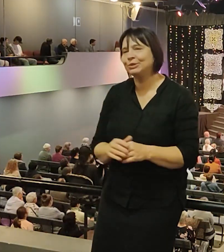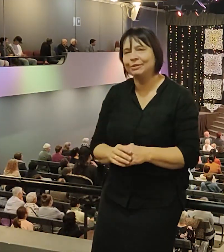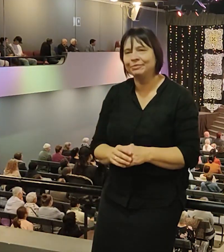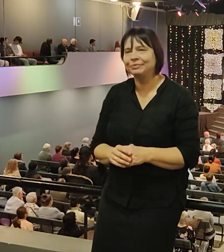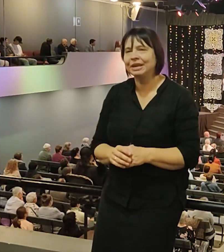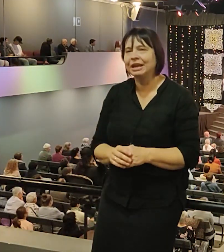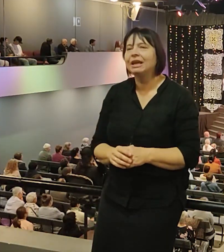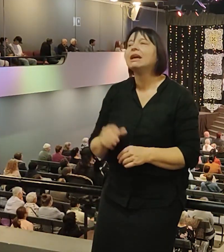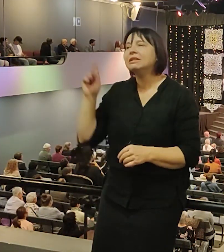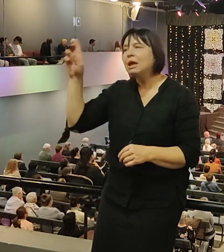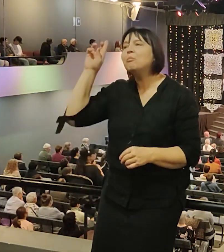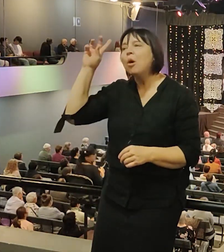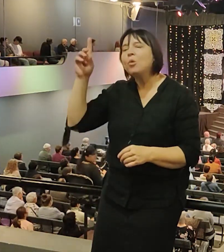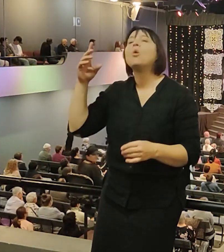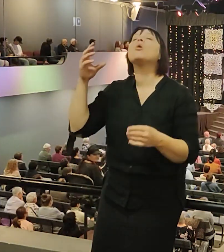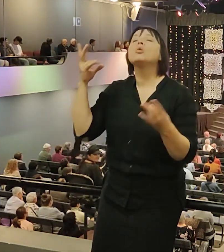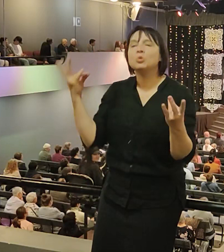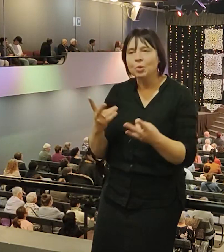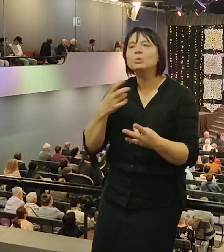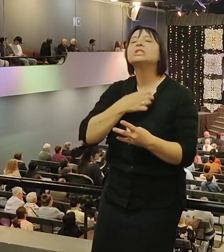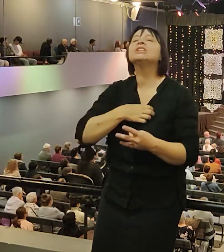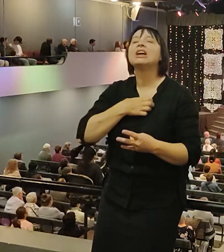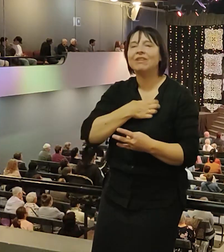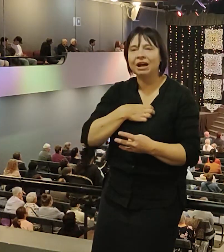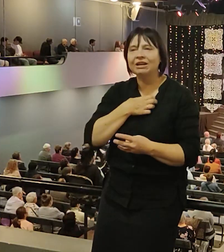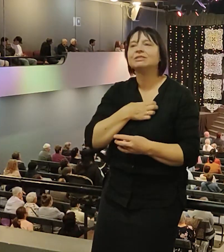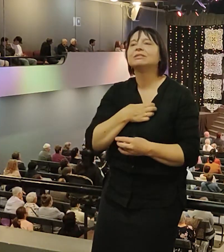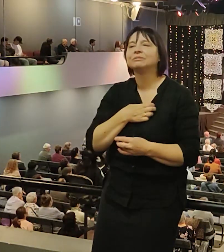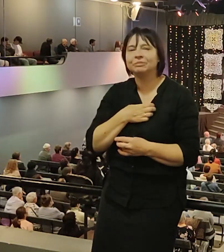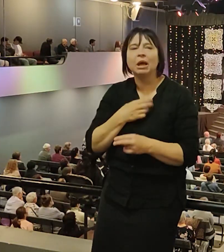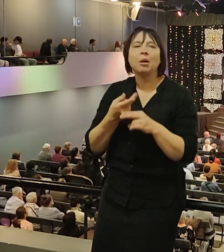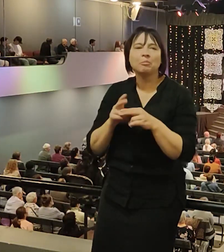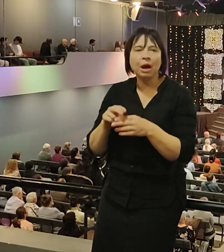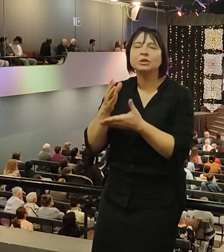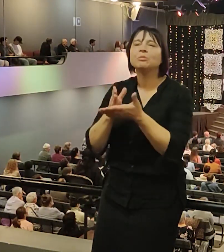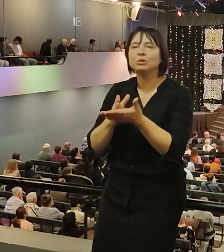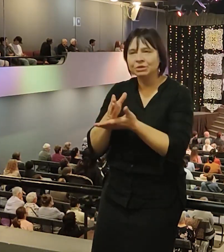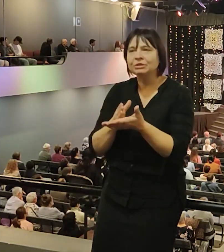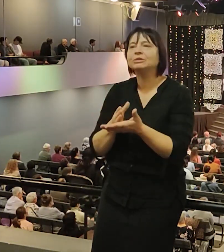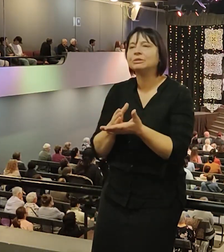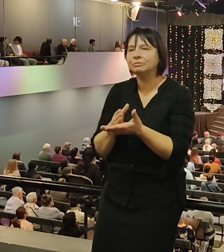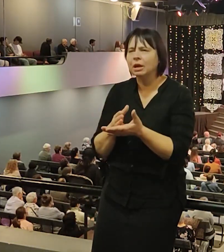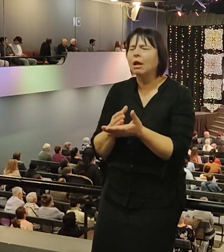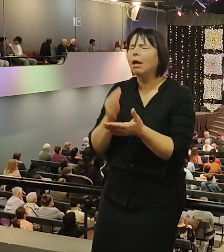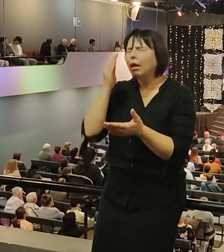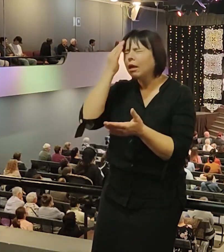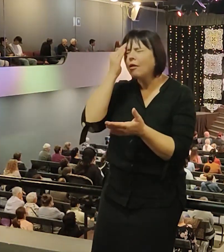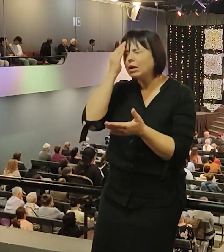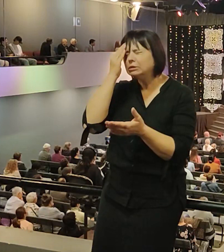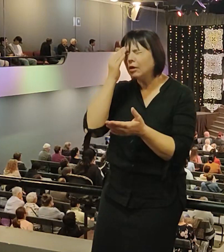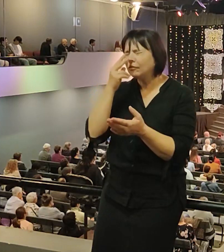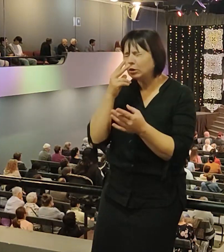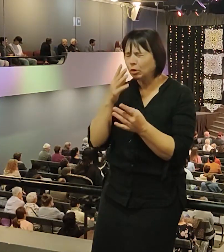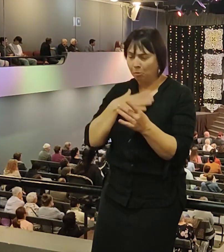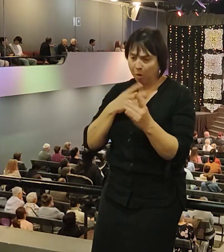и важен. Поэтому живи и служи Ему. В этот момент оставляю я во сне мое тело. Вижу, на кровати